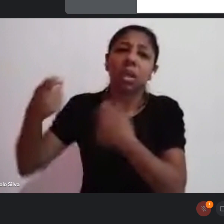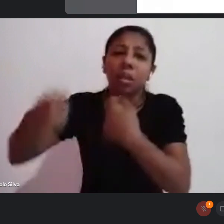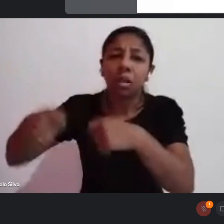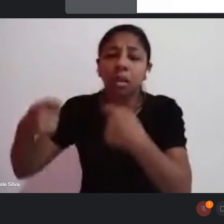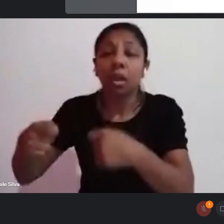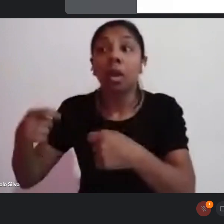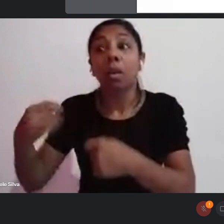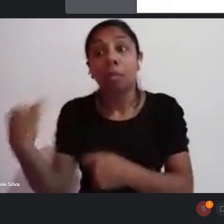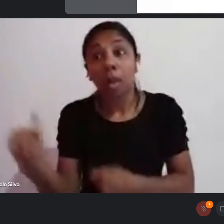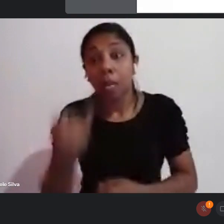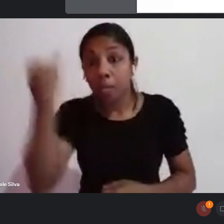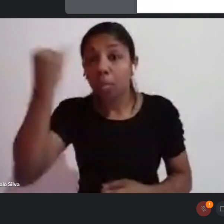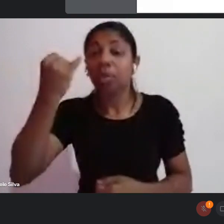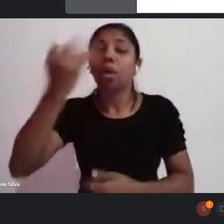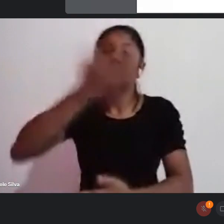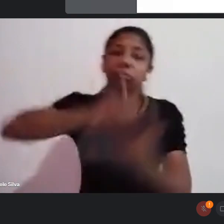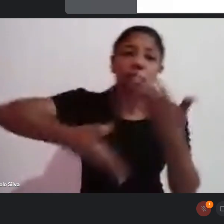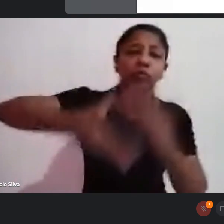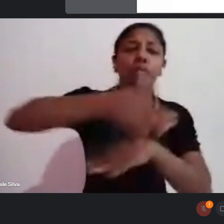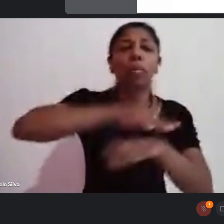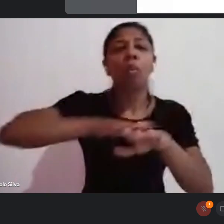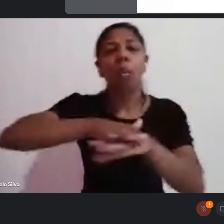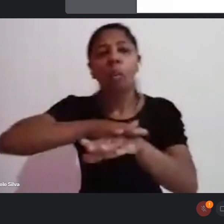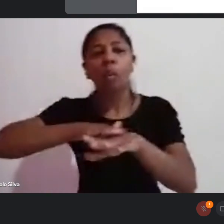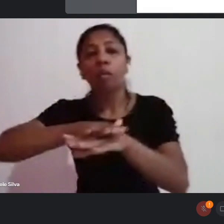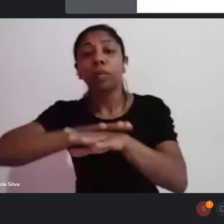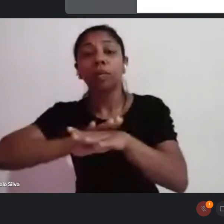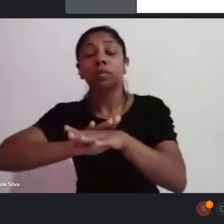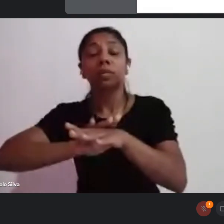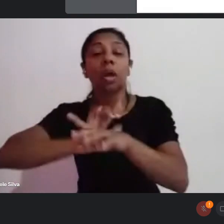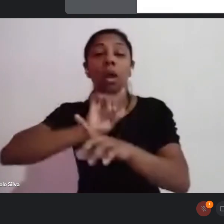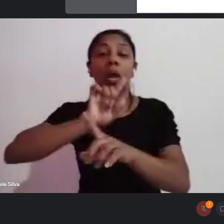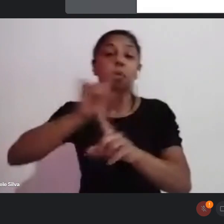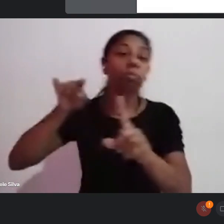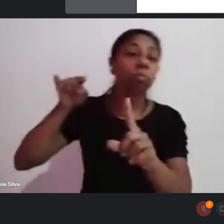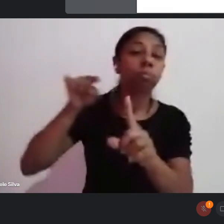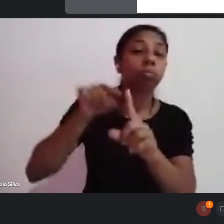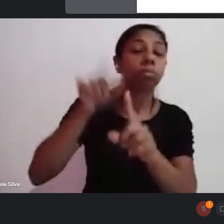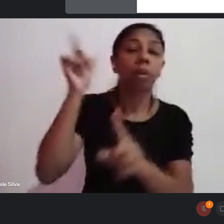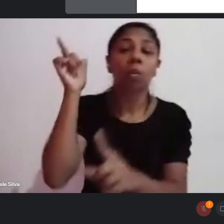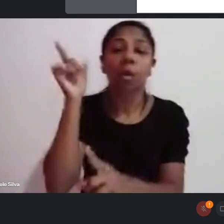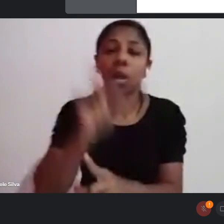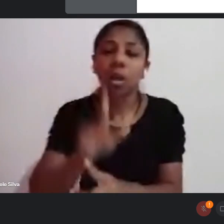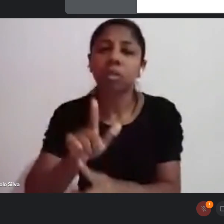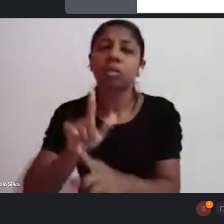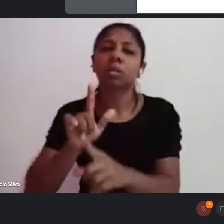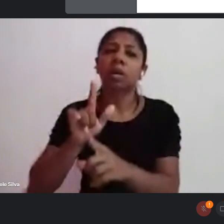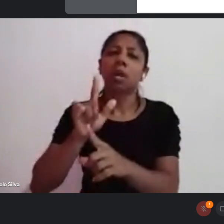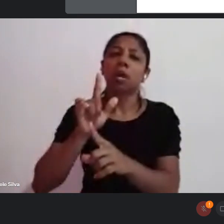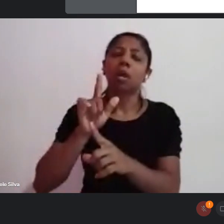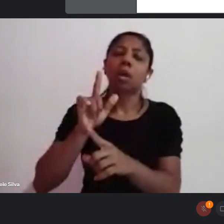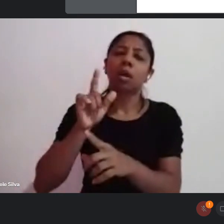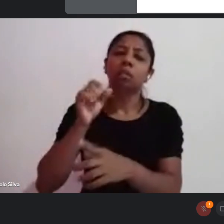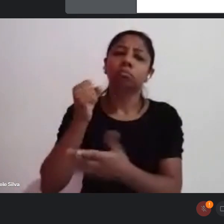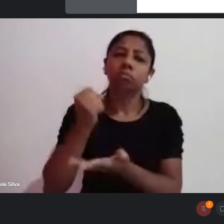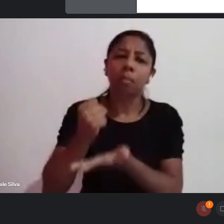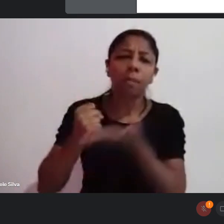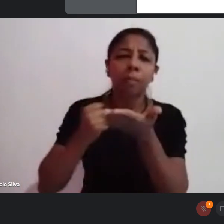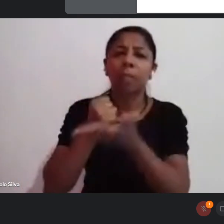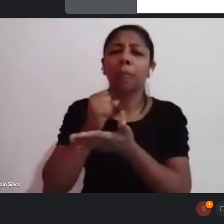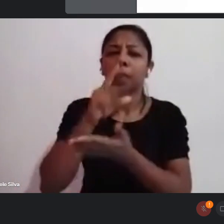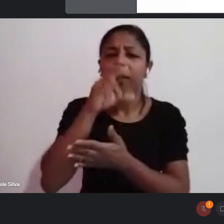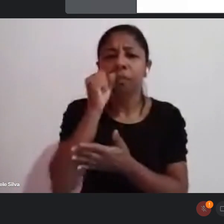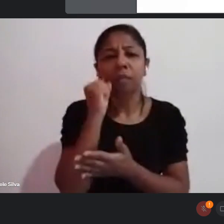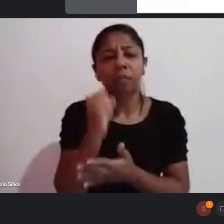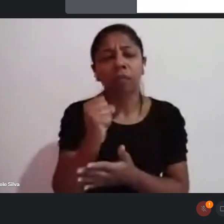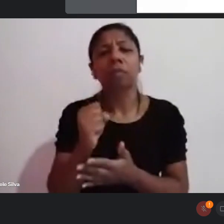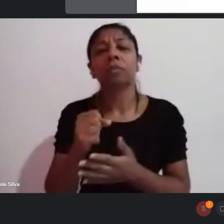enquanto objetivo, a gente possa alcançar uma política pública mais sólida e que, de fato, faça a gente avançar, ok? E, para isso